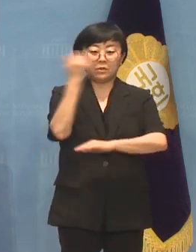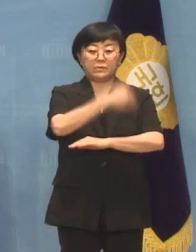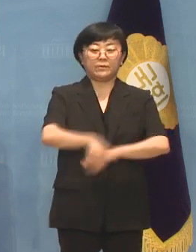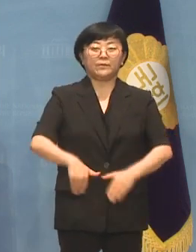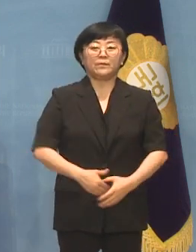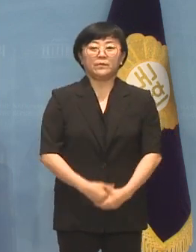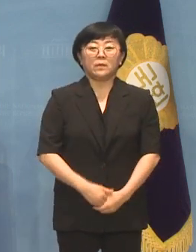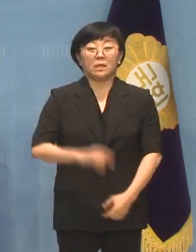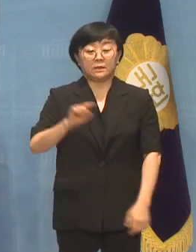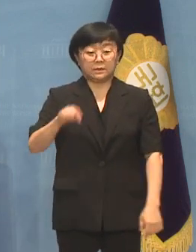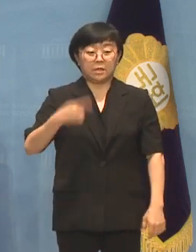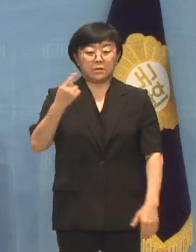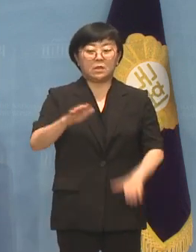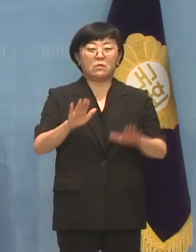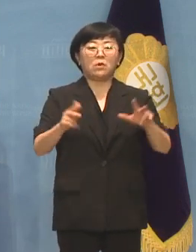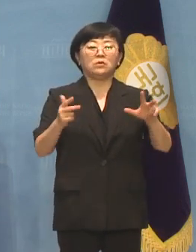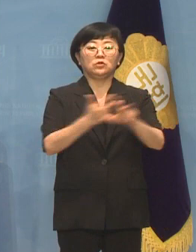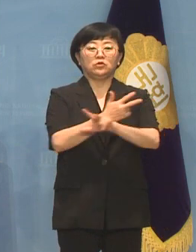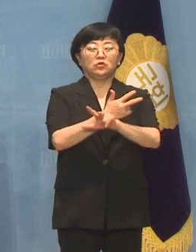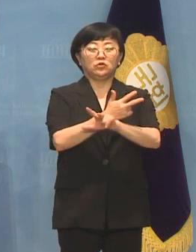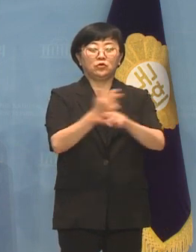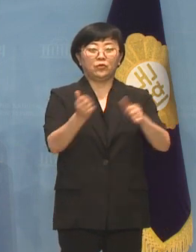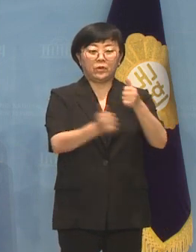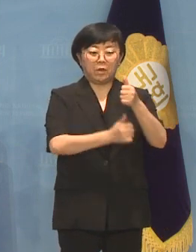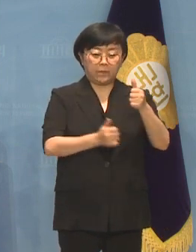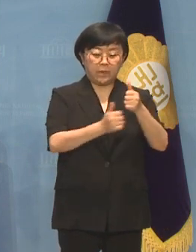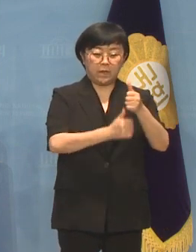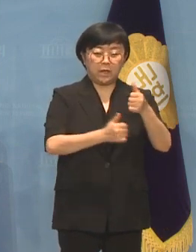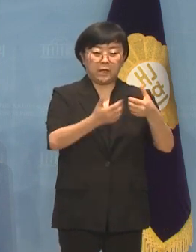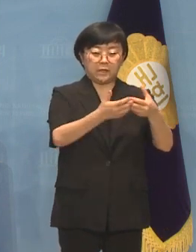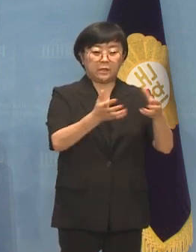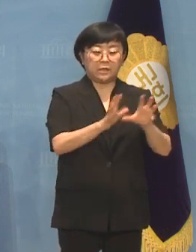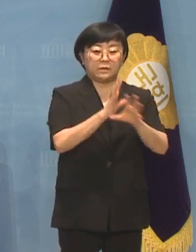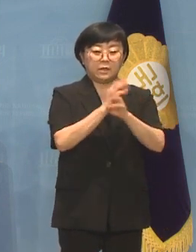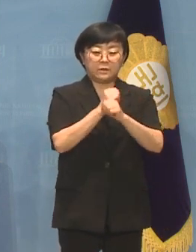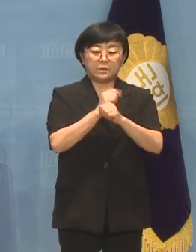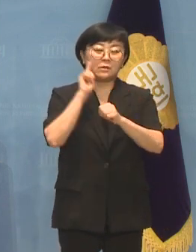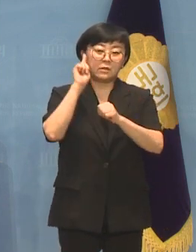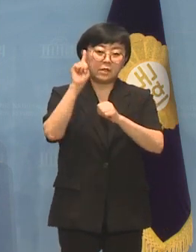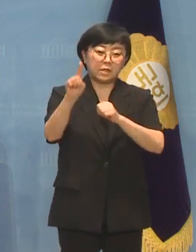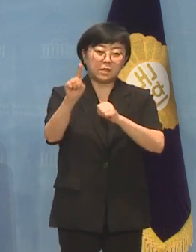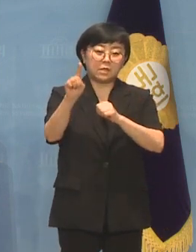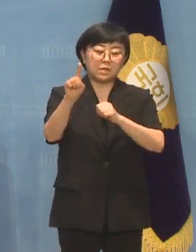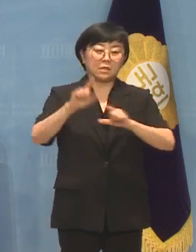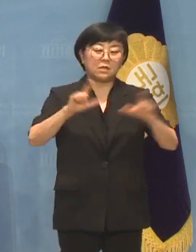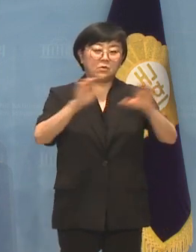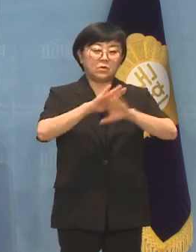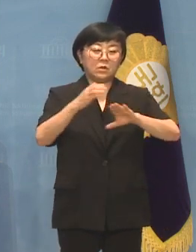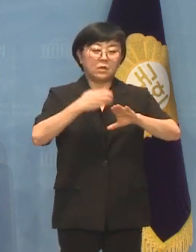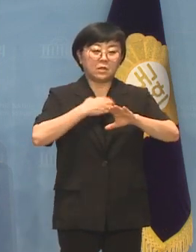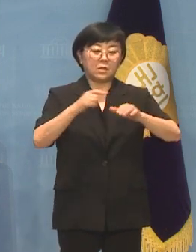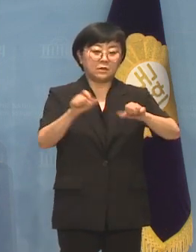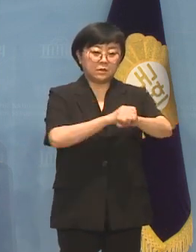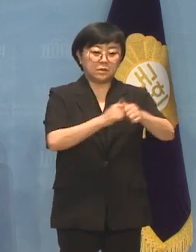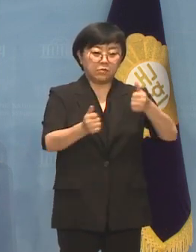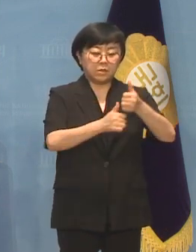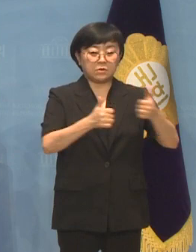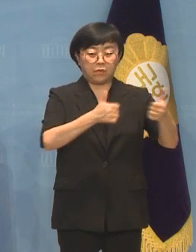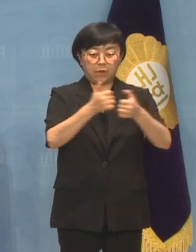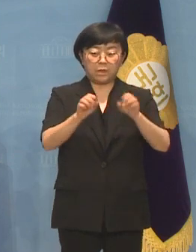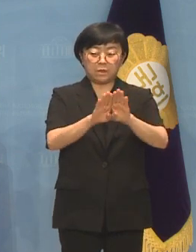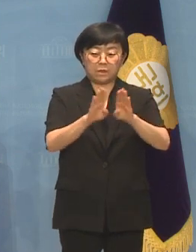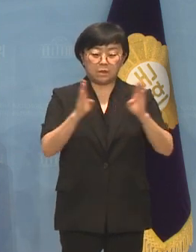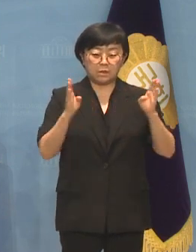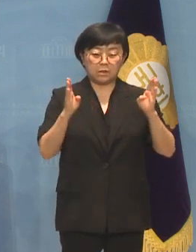다음은 이번주 의원회의 주요일증입니다 내일은 기후위기특위에서 전체의회를 열어